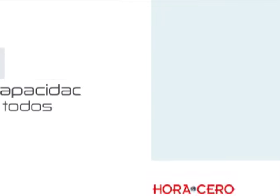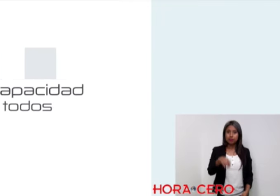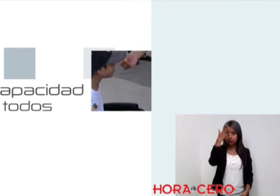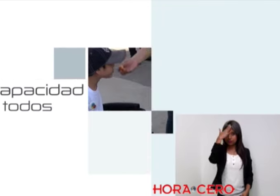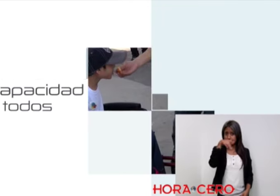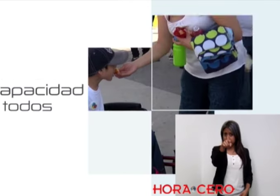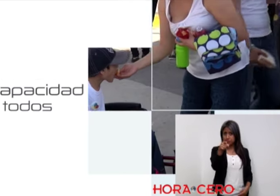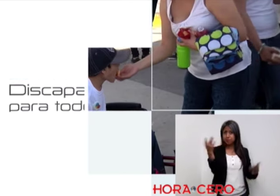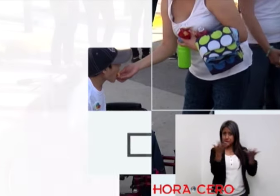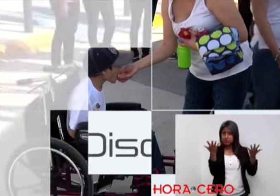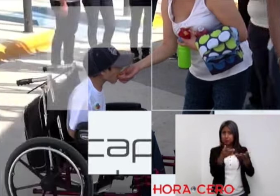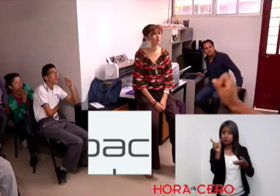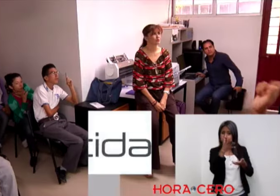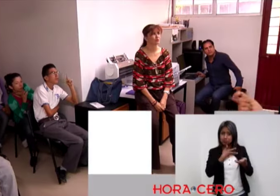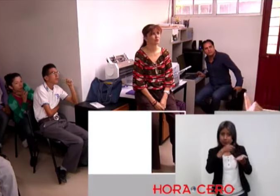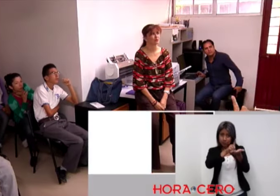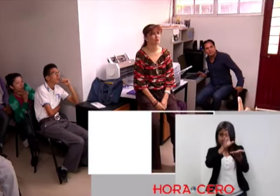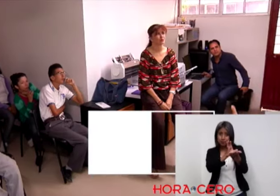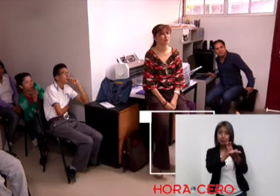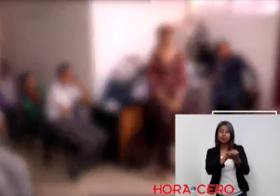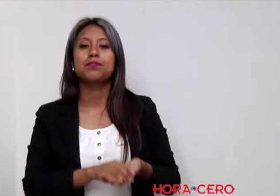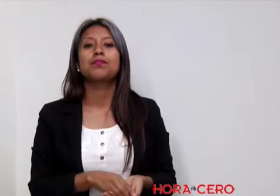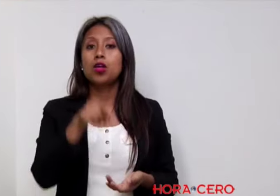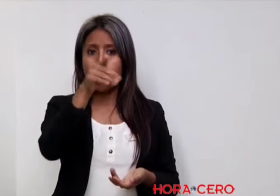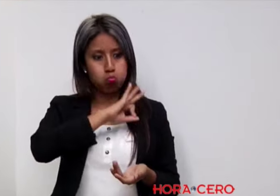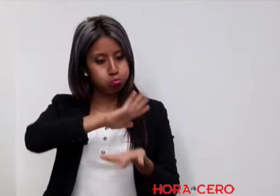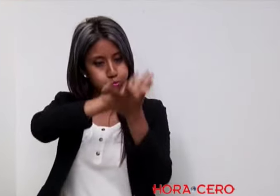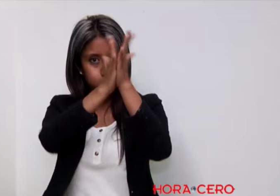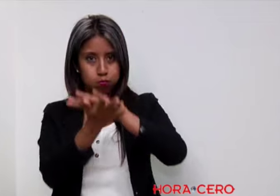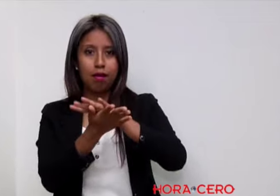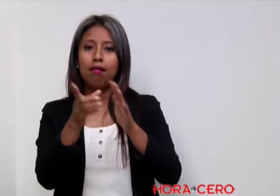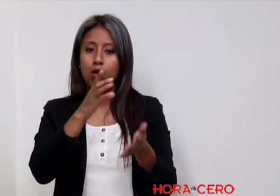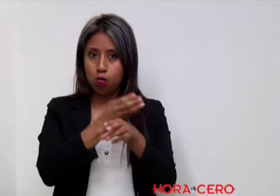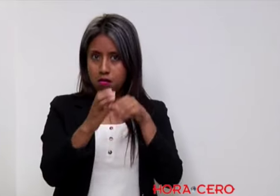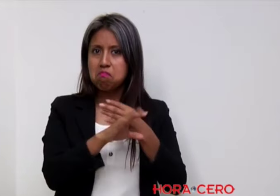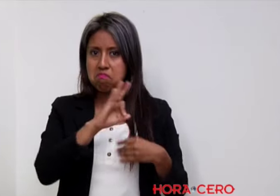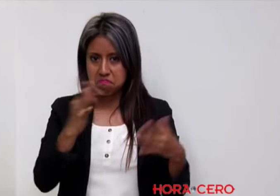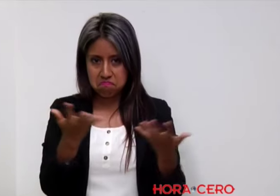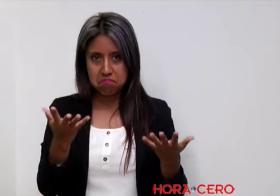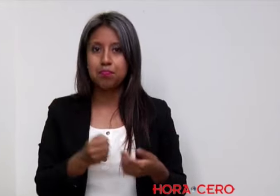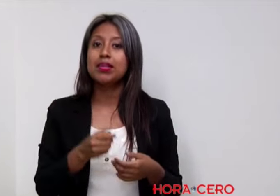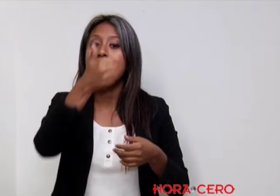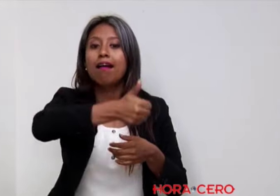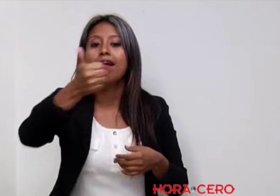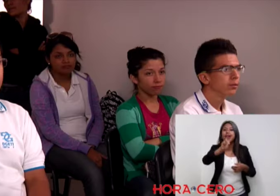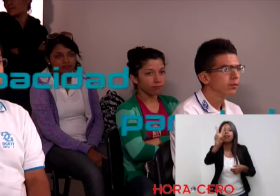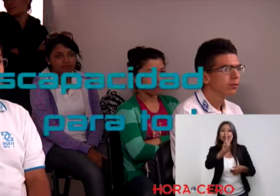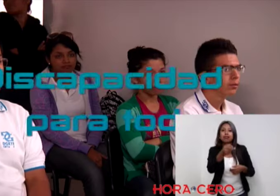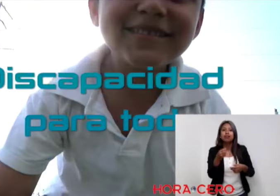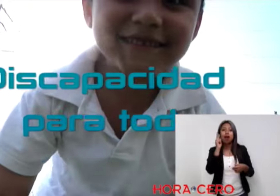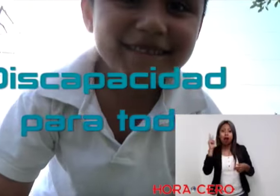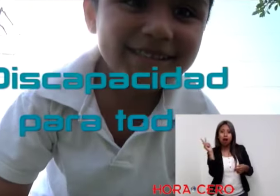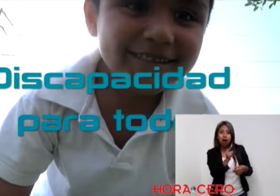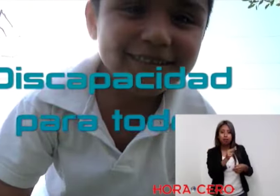¿Sabes qué hacer con la discapacidad? ¡Convierte en la incapacidad! Cada viernes tendremos la sección